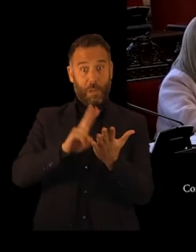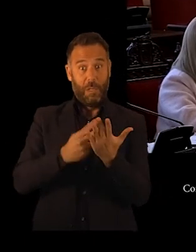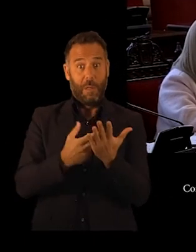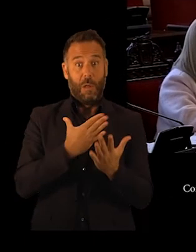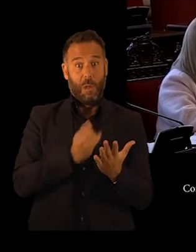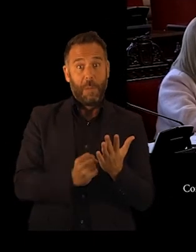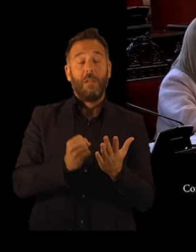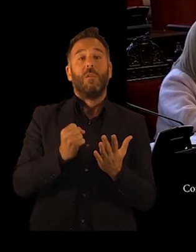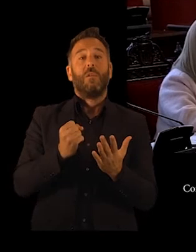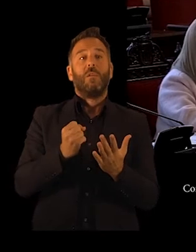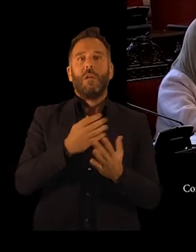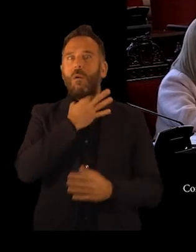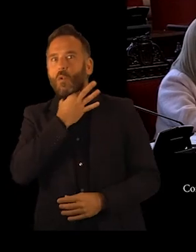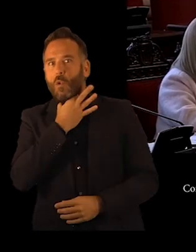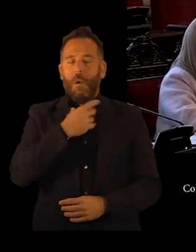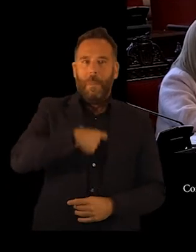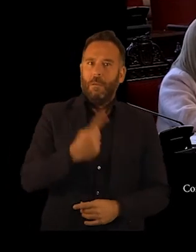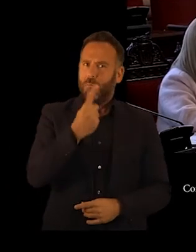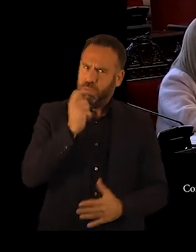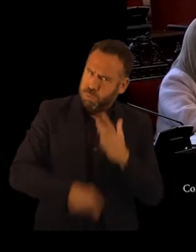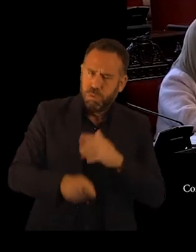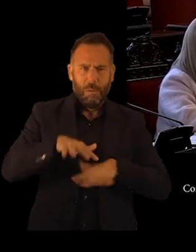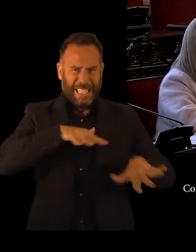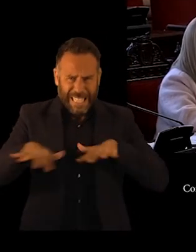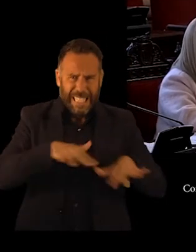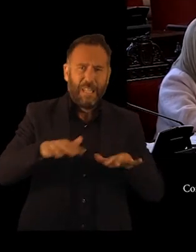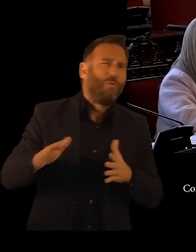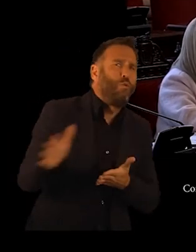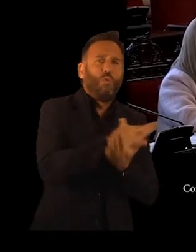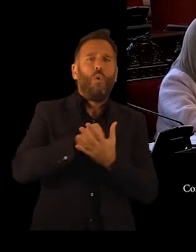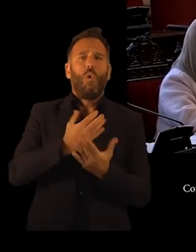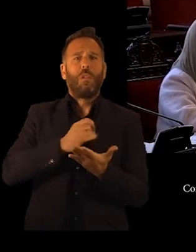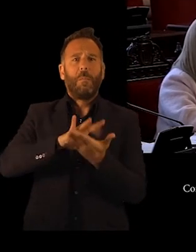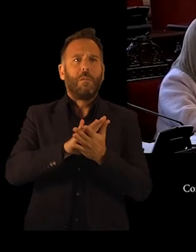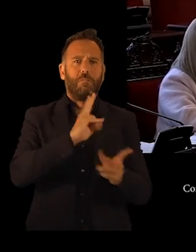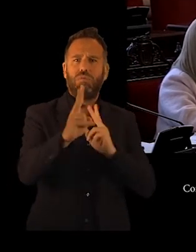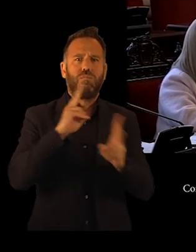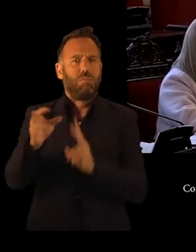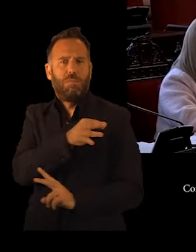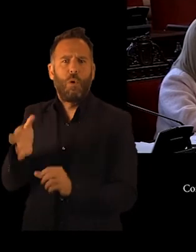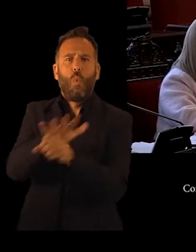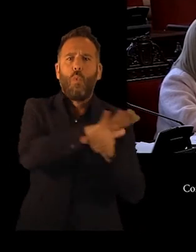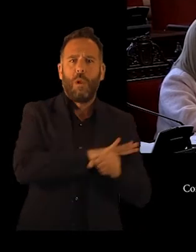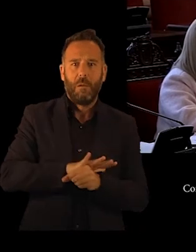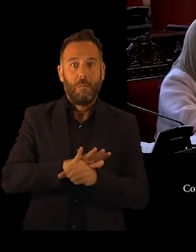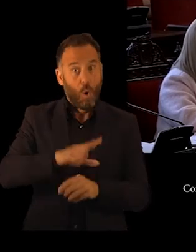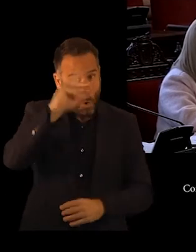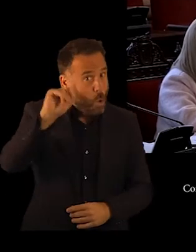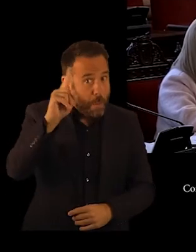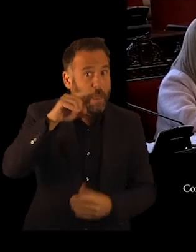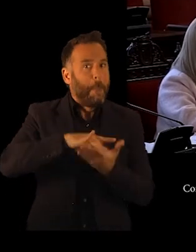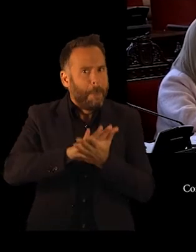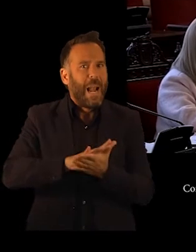respuesta a duras penas con un solo intérprete a todas las respuestas municipales. No olvidemos que somos la sexta capital de